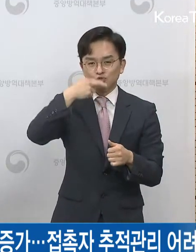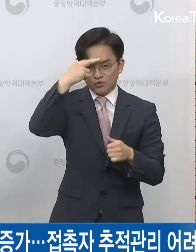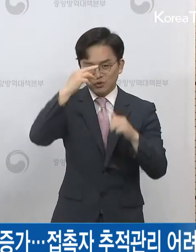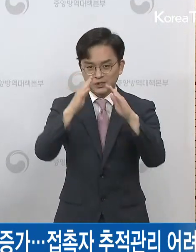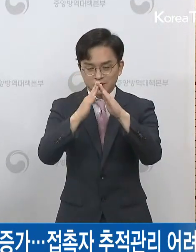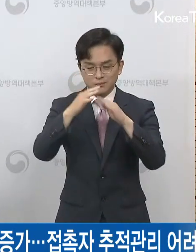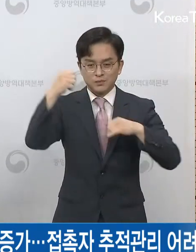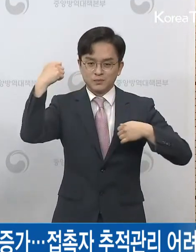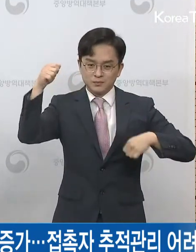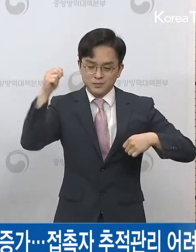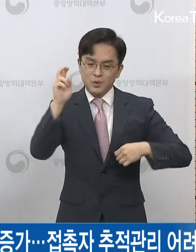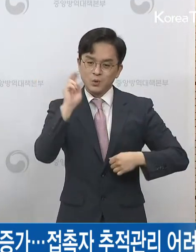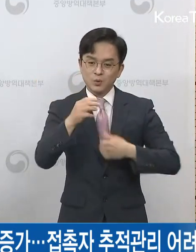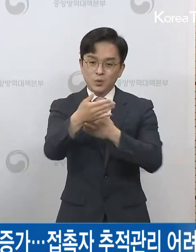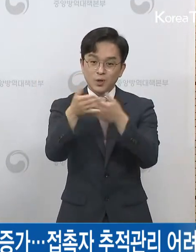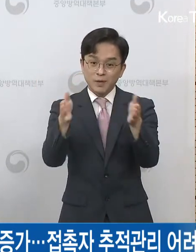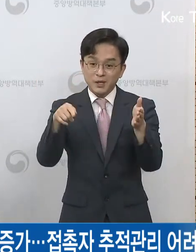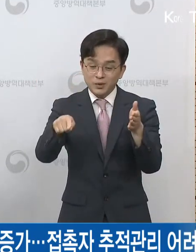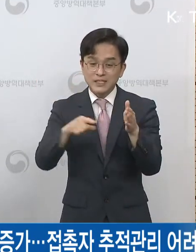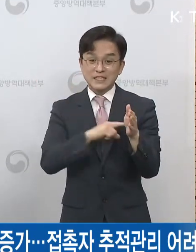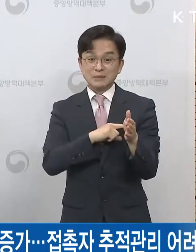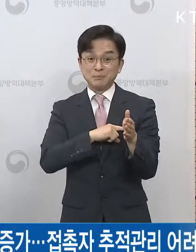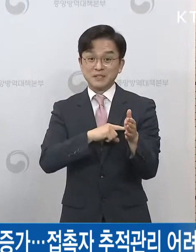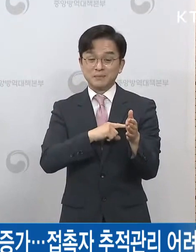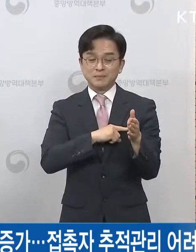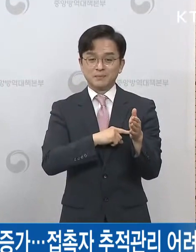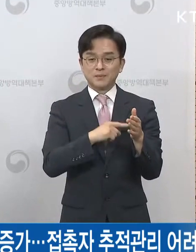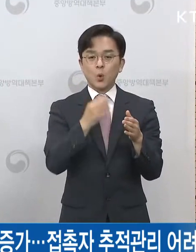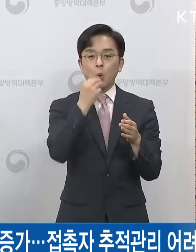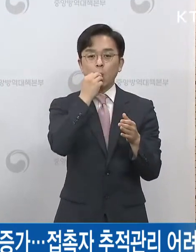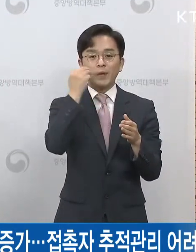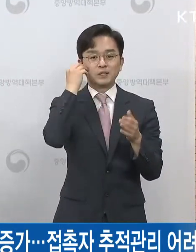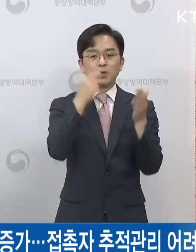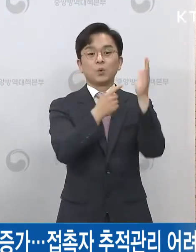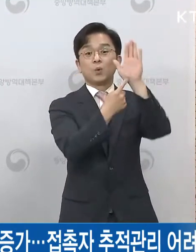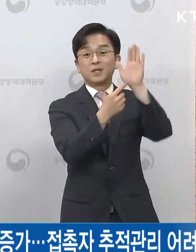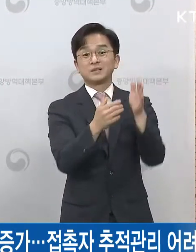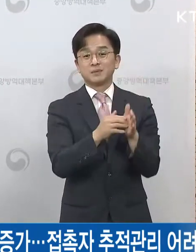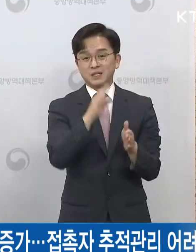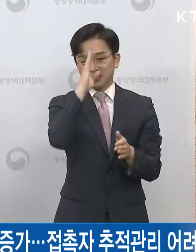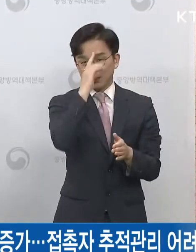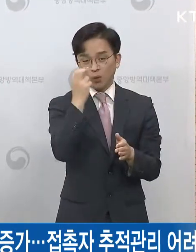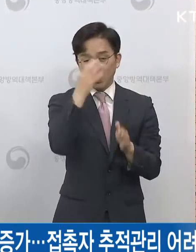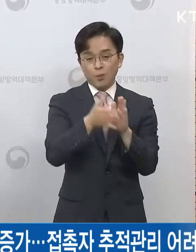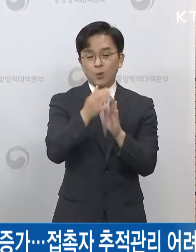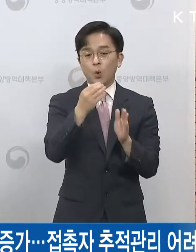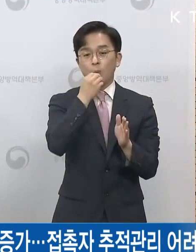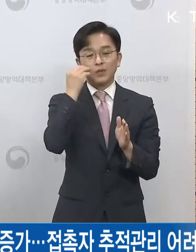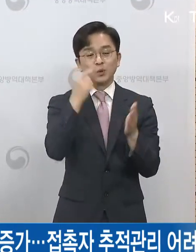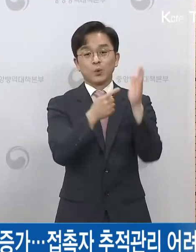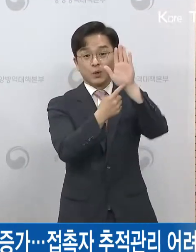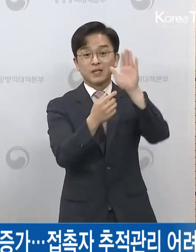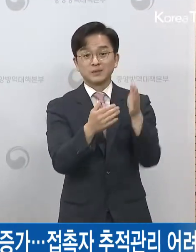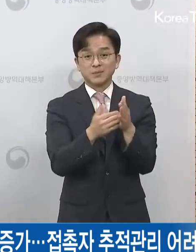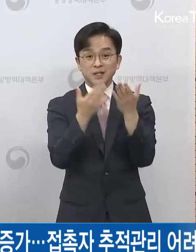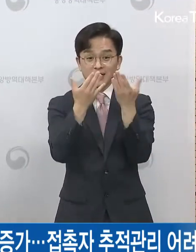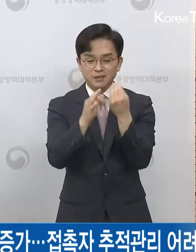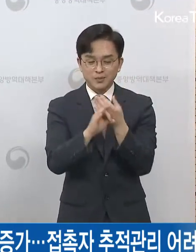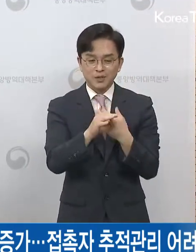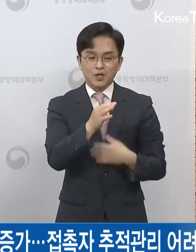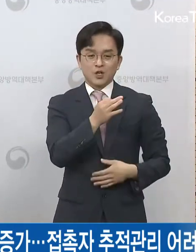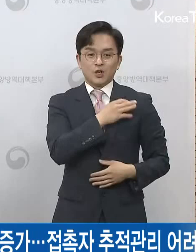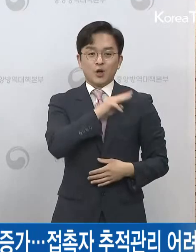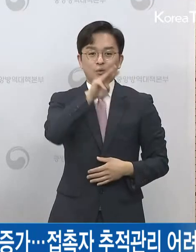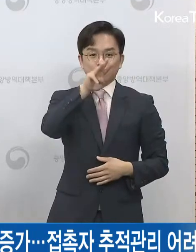명단을 홈페이지에 공지하고 있습니다. 부천의 쿠팡 물류센터를 포함하여 해당 장소를